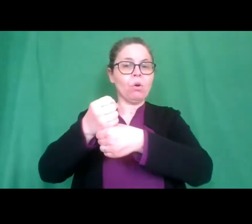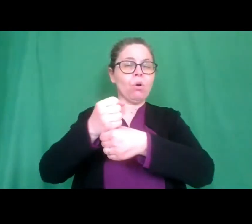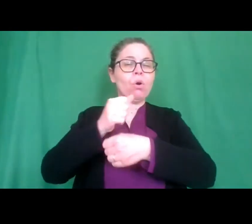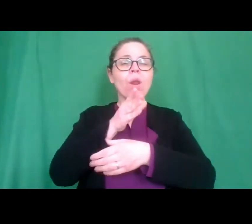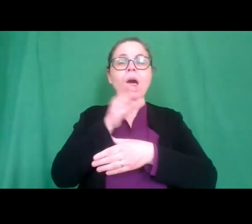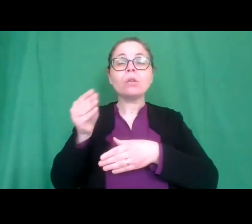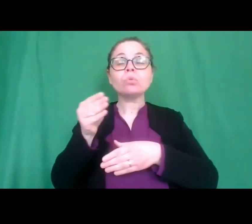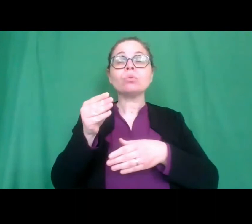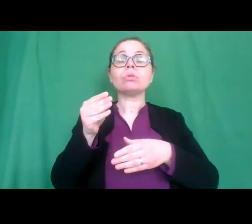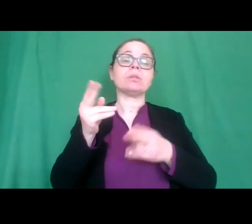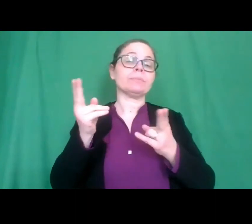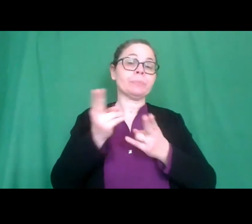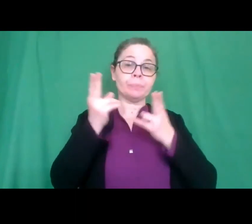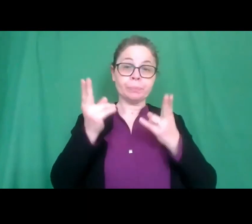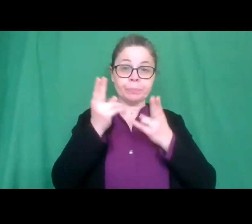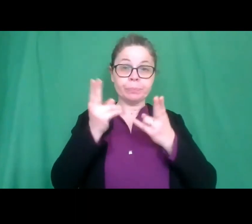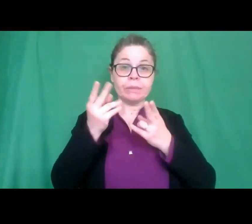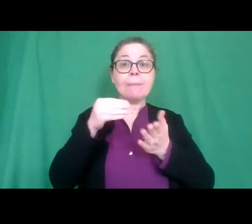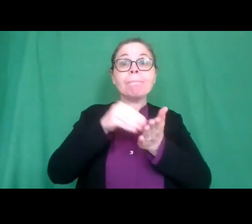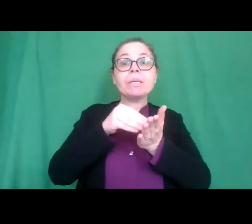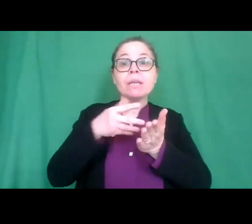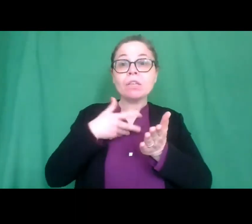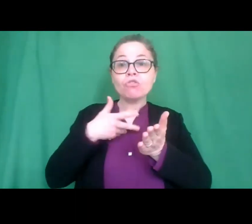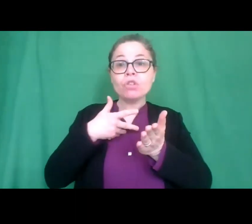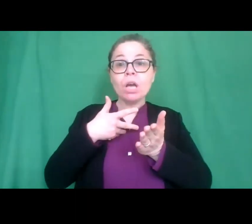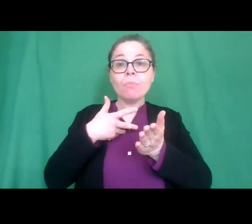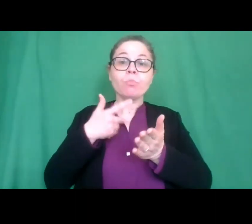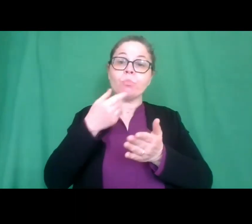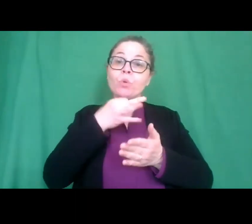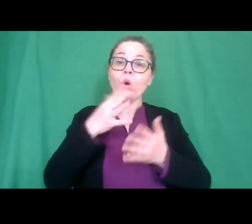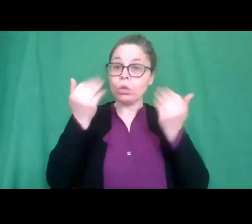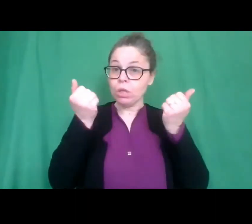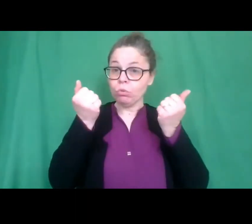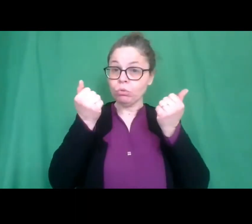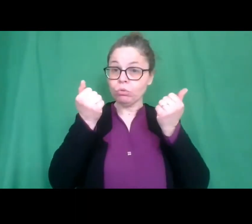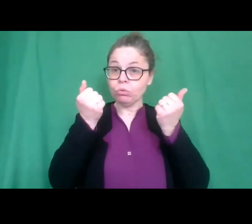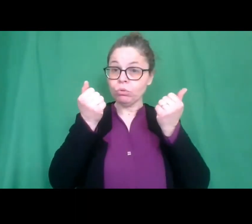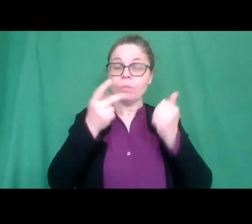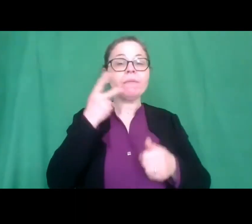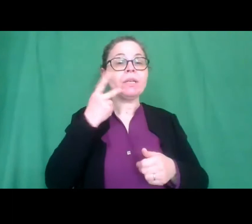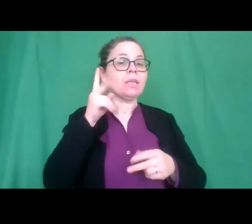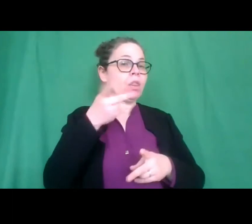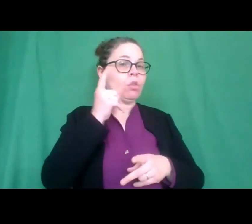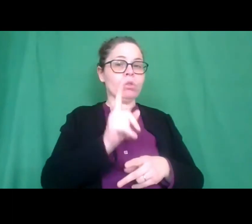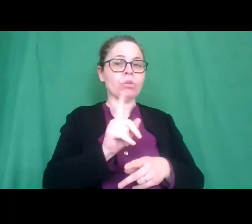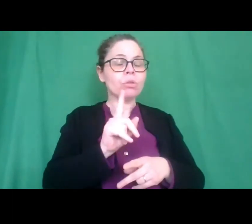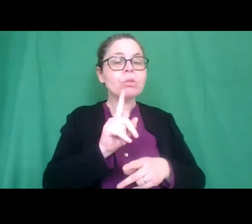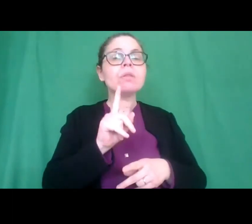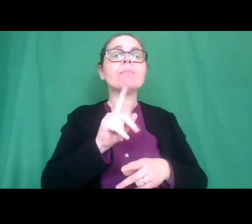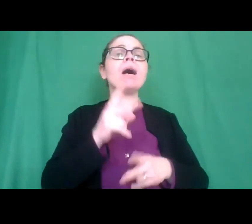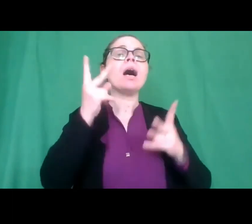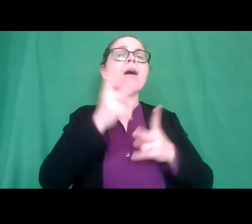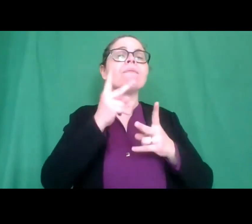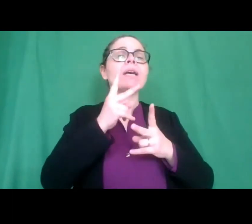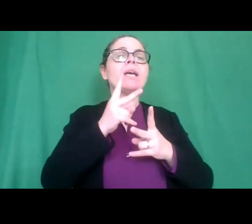Federica un saluto allora non sono riuscita ad individuarla eventualmente però se ci mando un messaggio in in chat io la